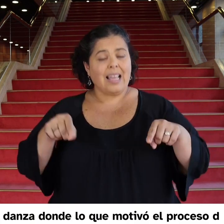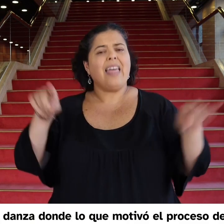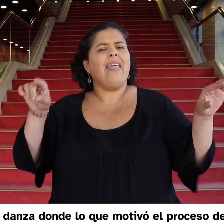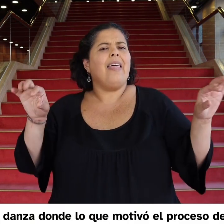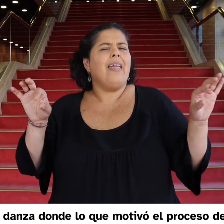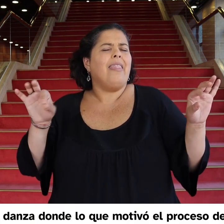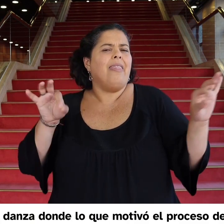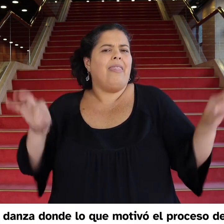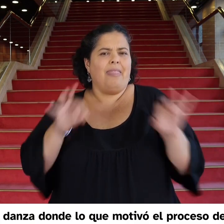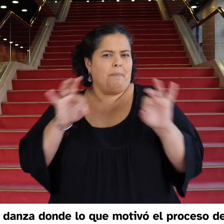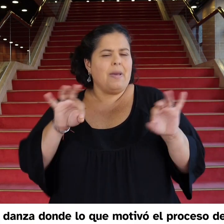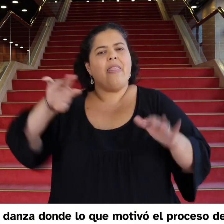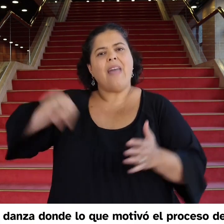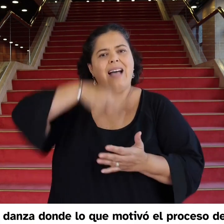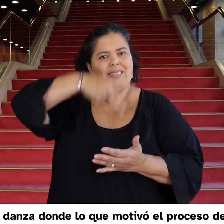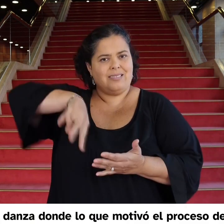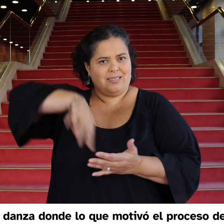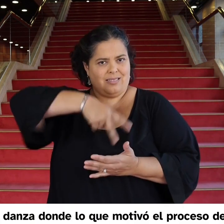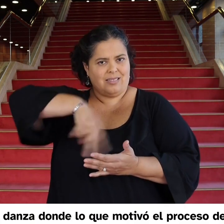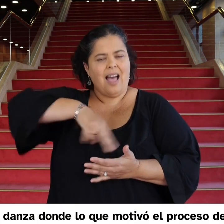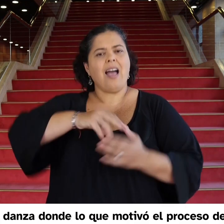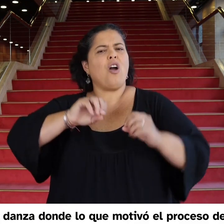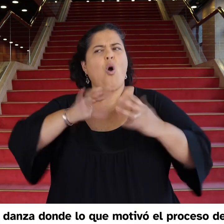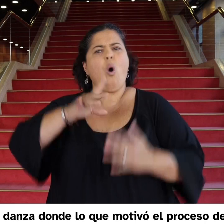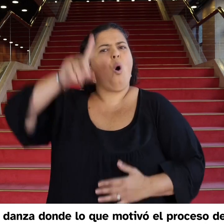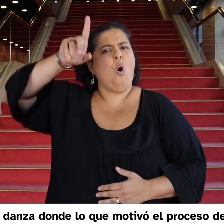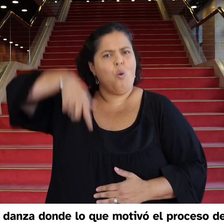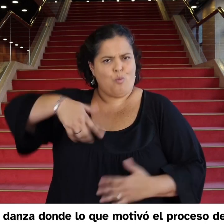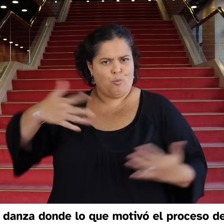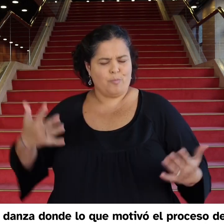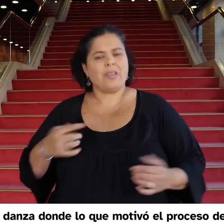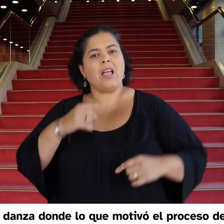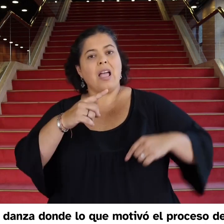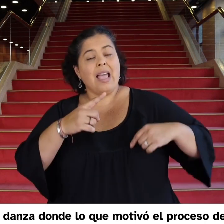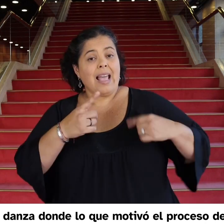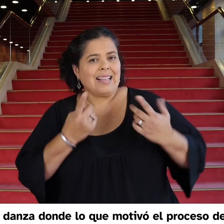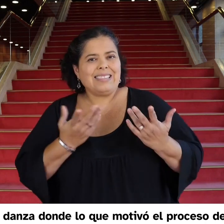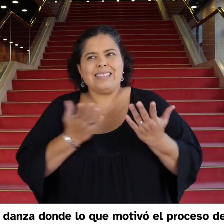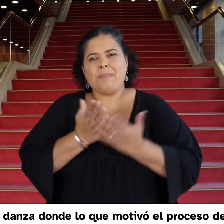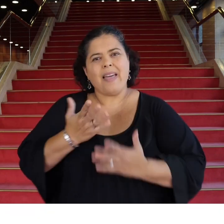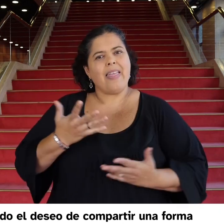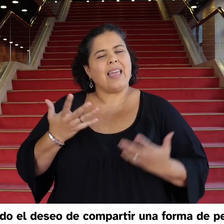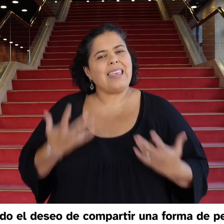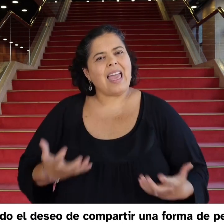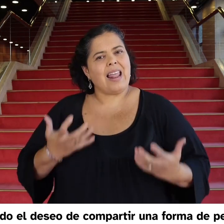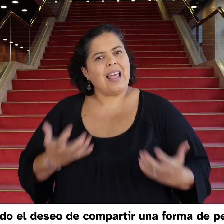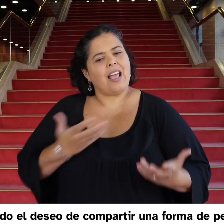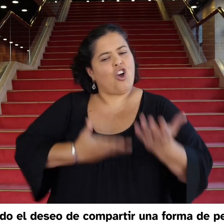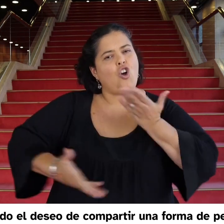Espectáculo de danza donde lo que motivó el proceso de su creación fue y sigue siendo el deseo de compartir una